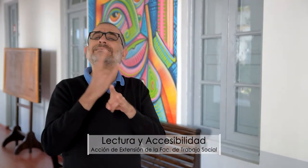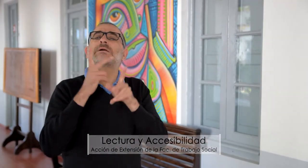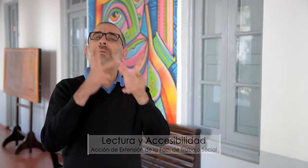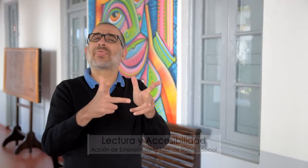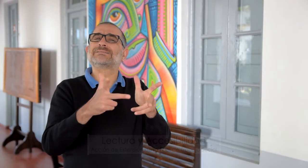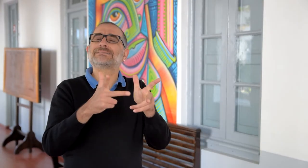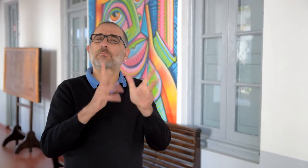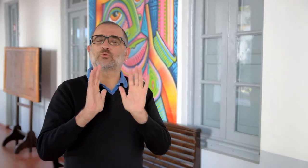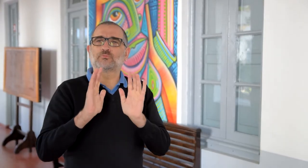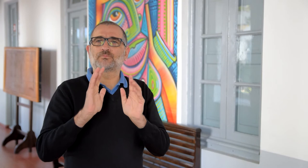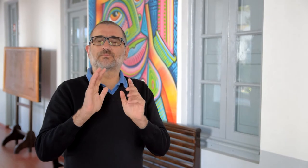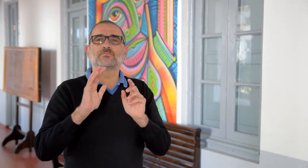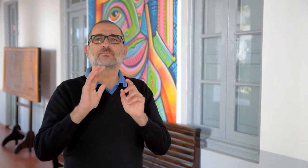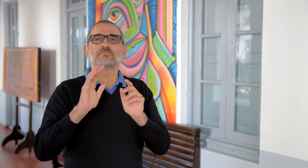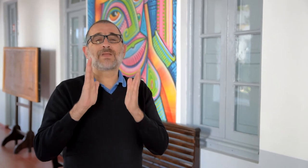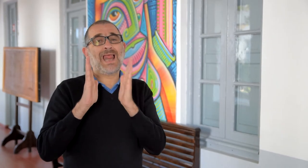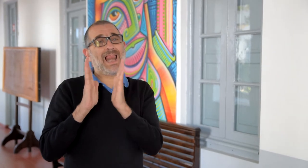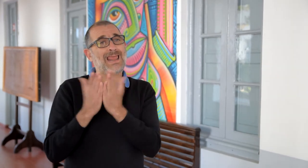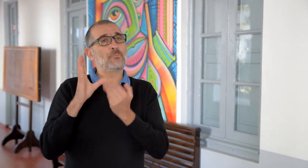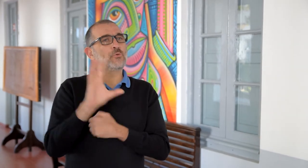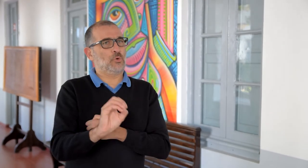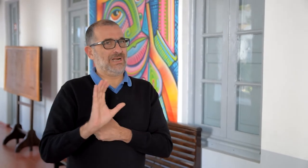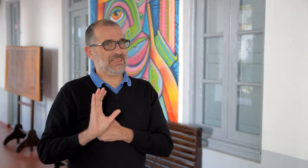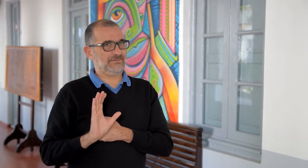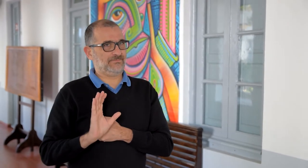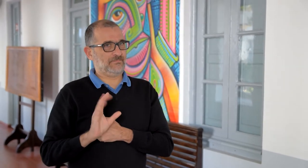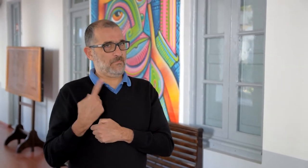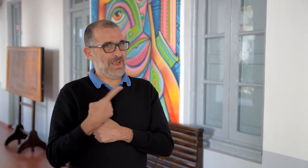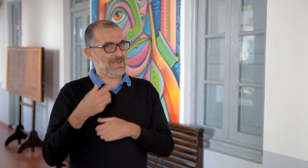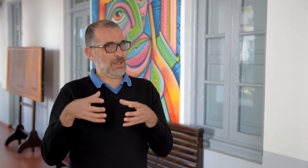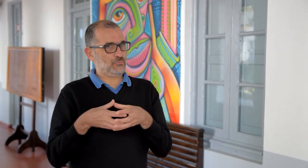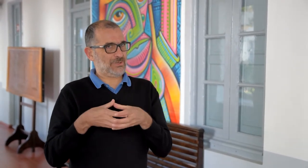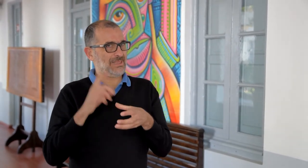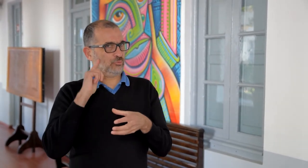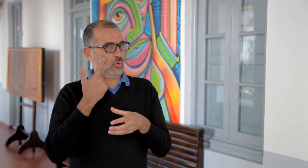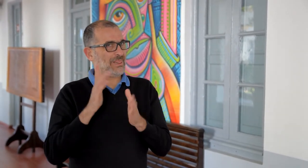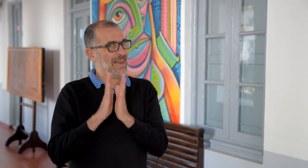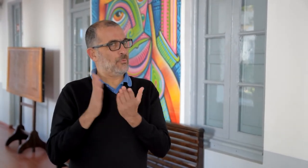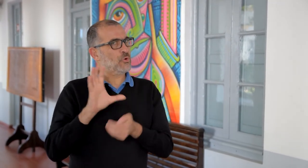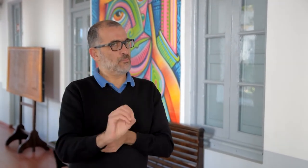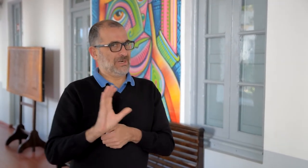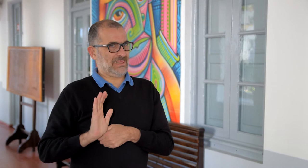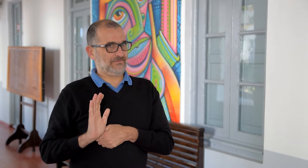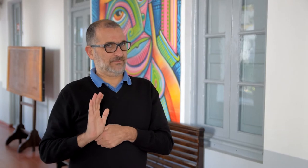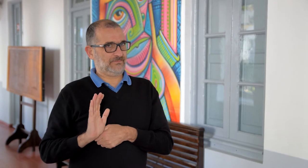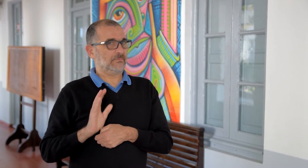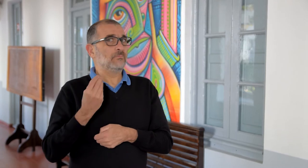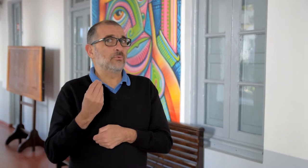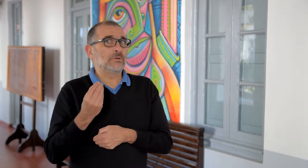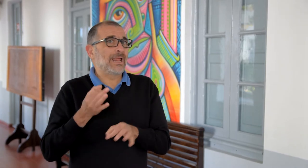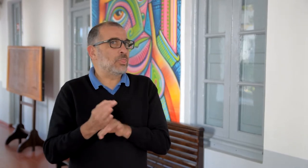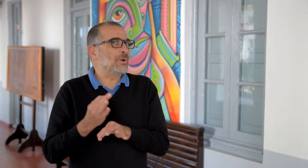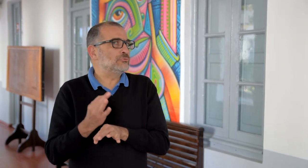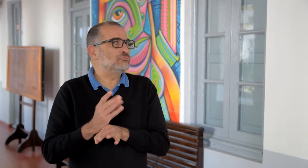Al principio, siempre decimos, parece que los libros muerden. Para la comunidad sorda tienen ese